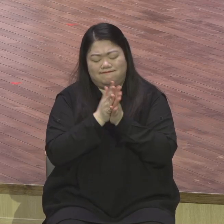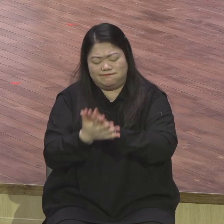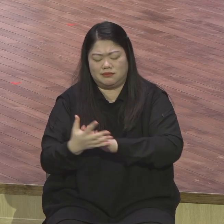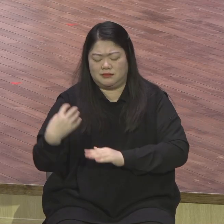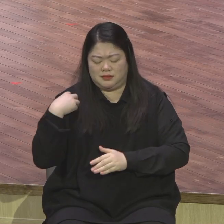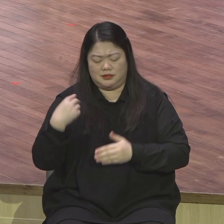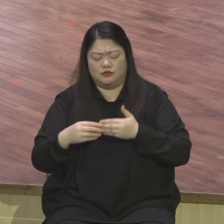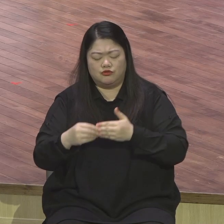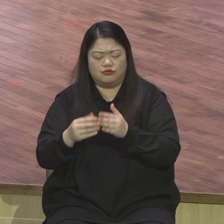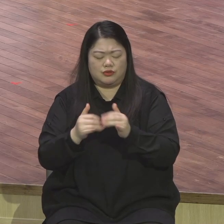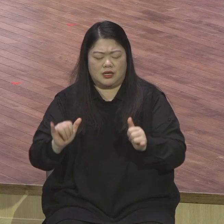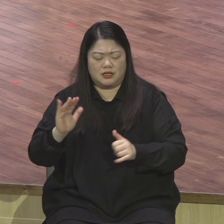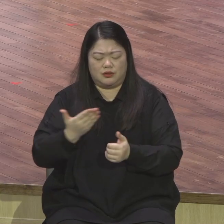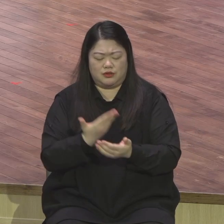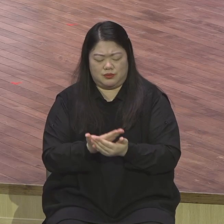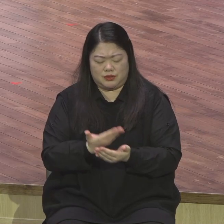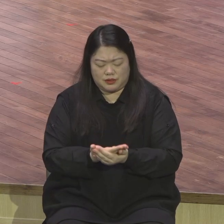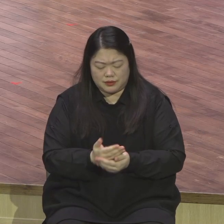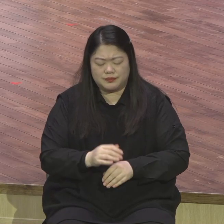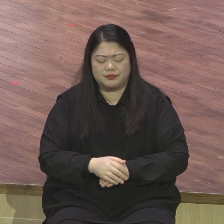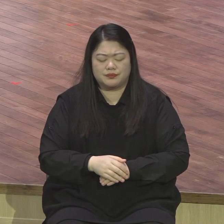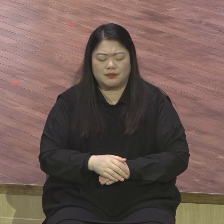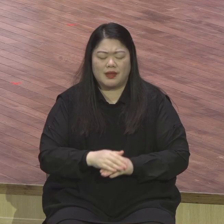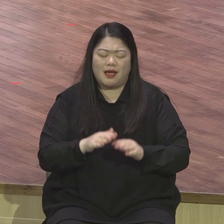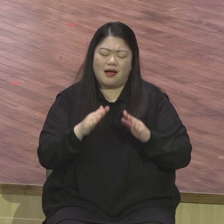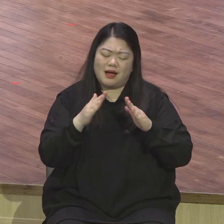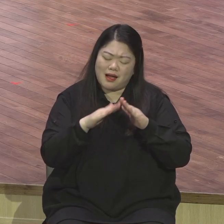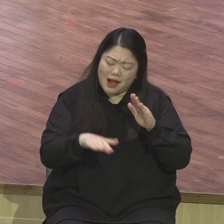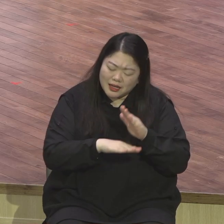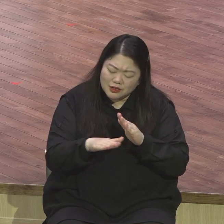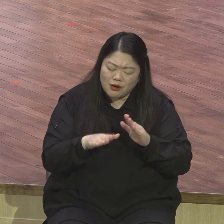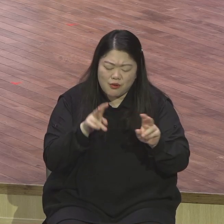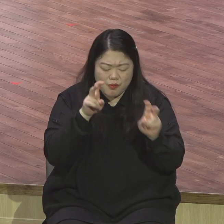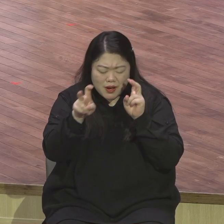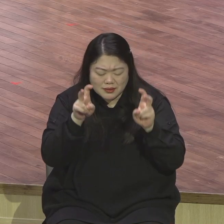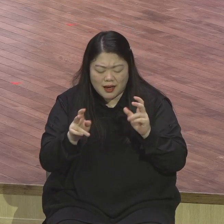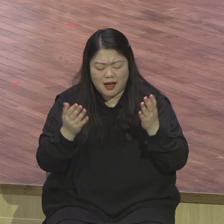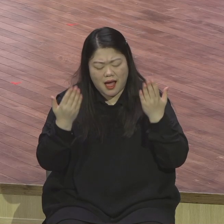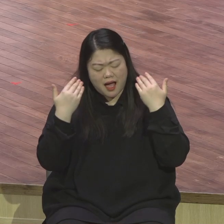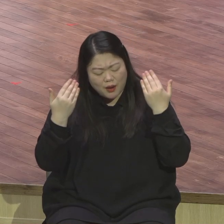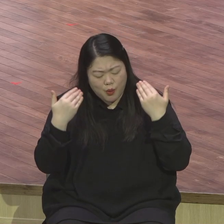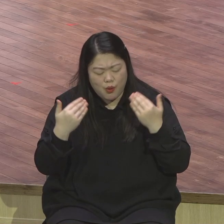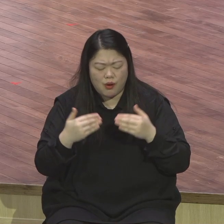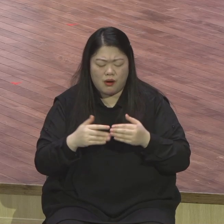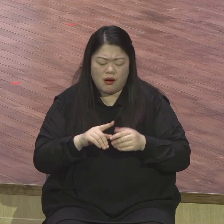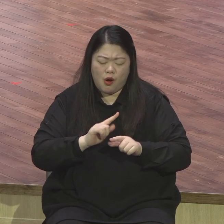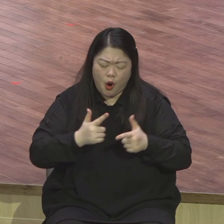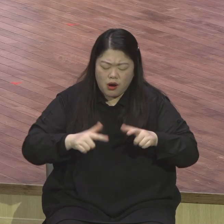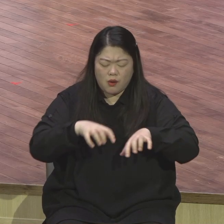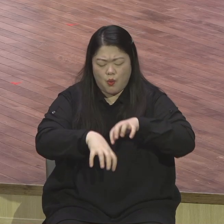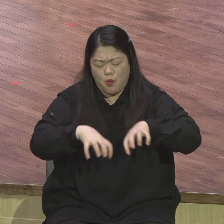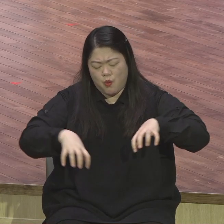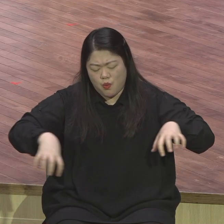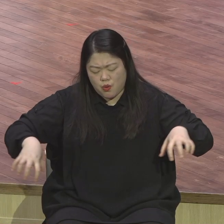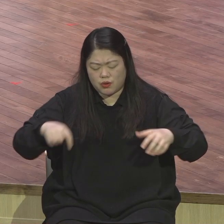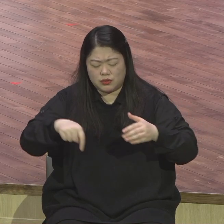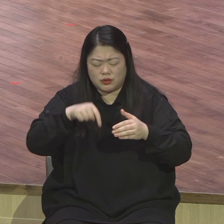주옵소서 가정에서 직장에서 사업장에서 지역에서 그 현장 변화의 주도자로 수임받고 2, 3, 7 나라에 5천 정도